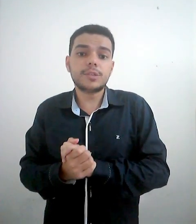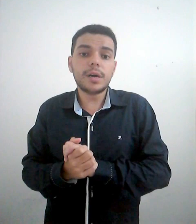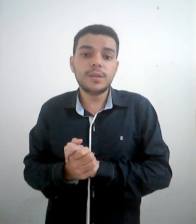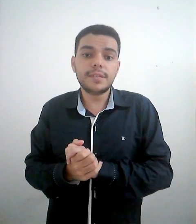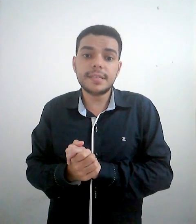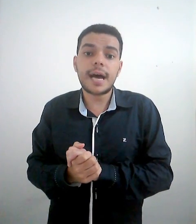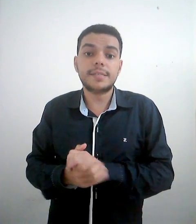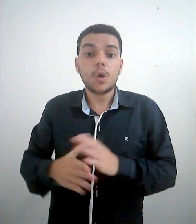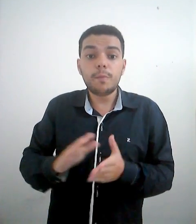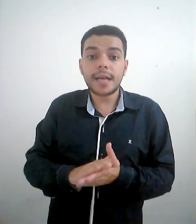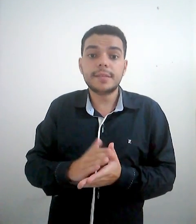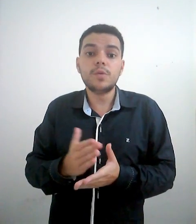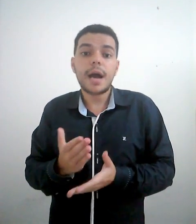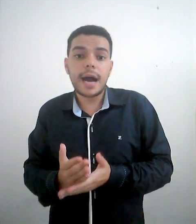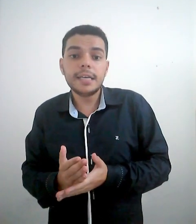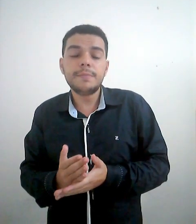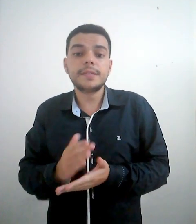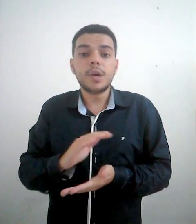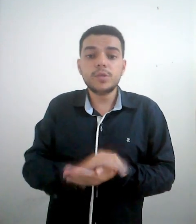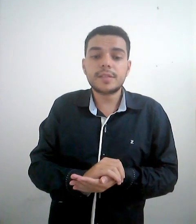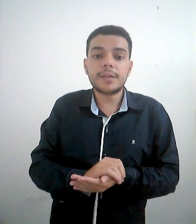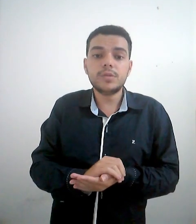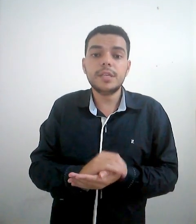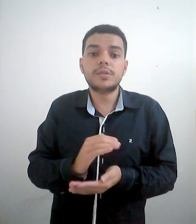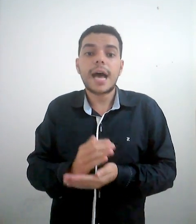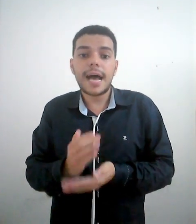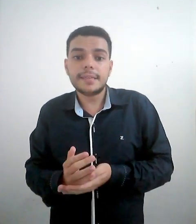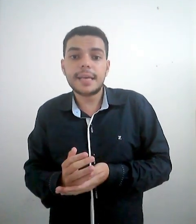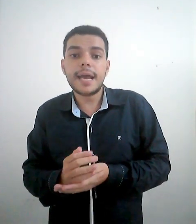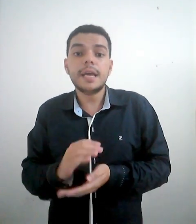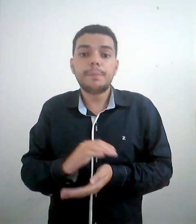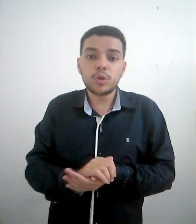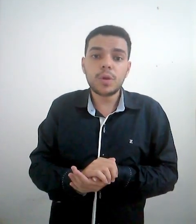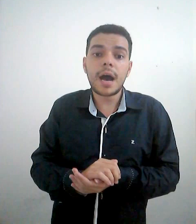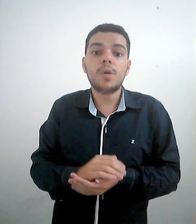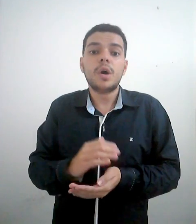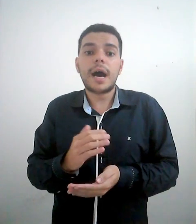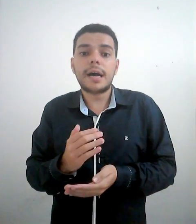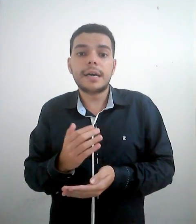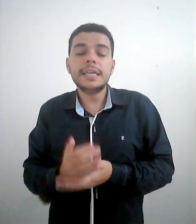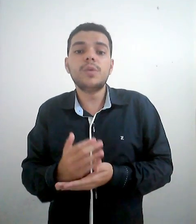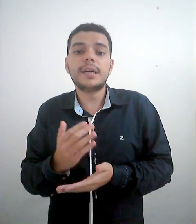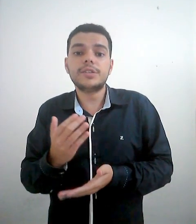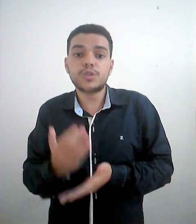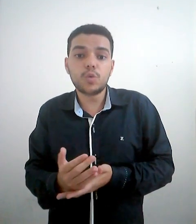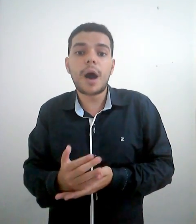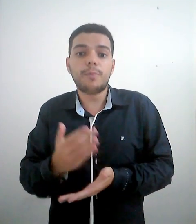a sua língua de sinais. O Brasil, a libras. Os Estados Unidos, a SL. Portugal, a língua gestual